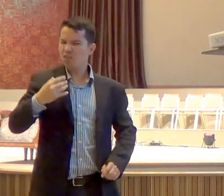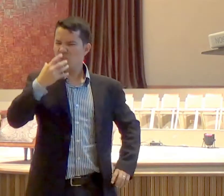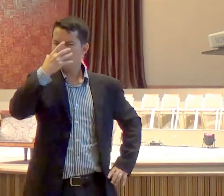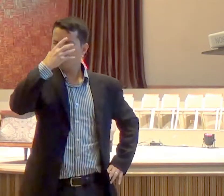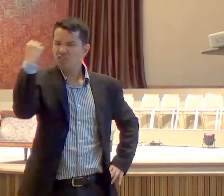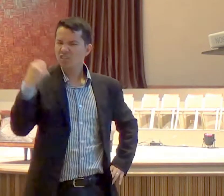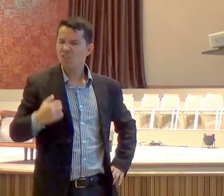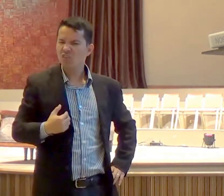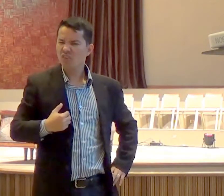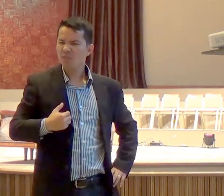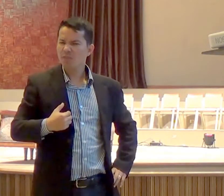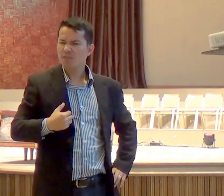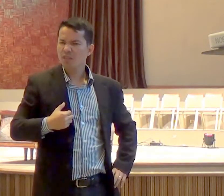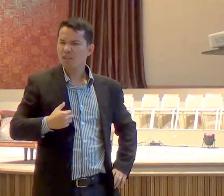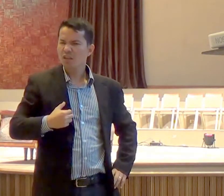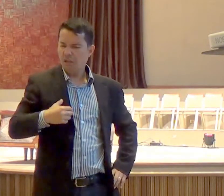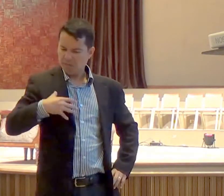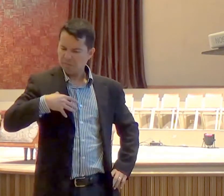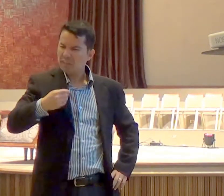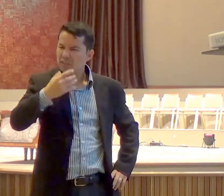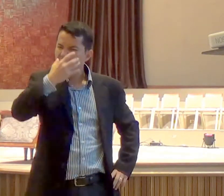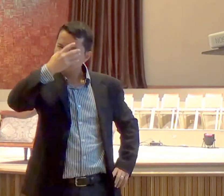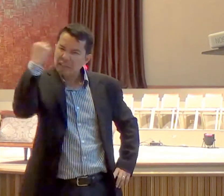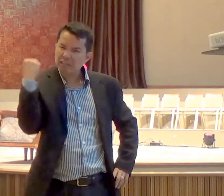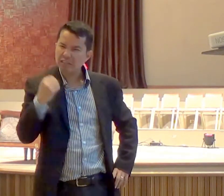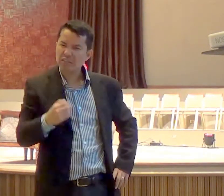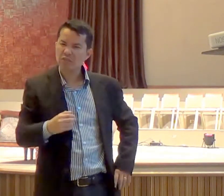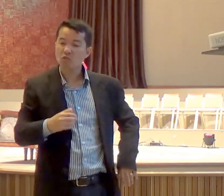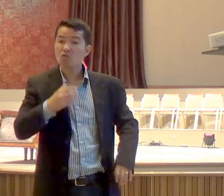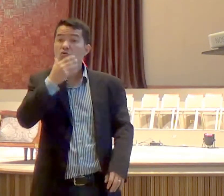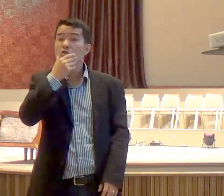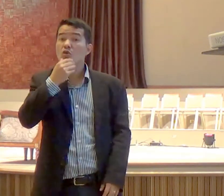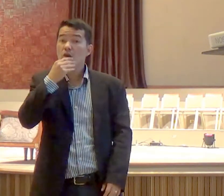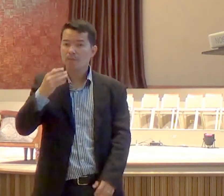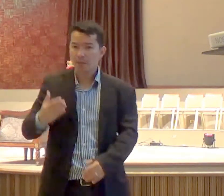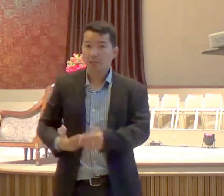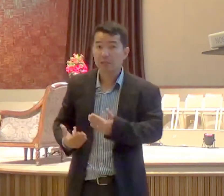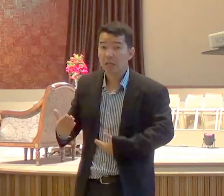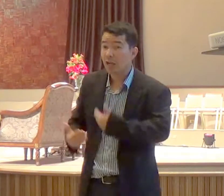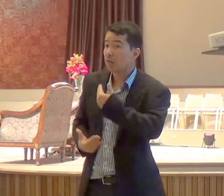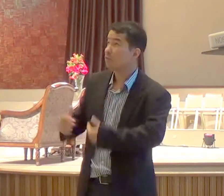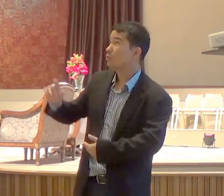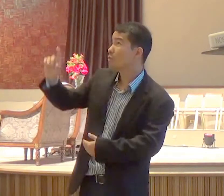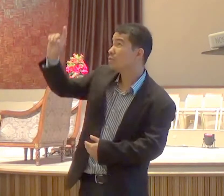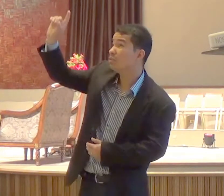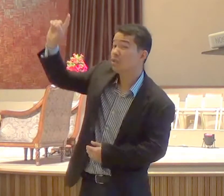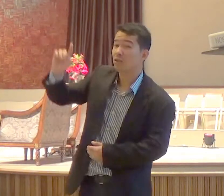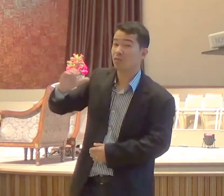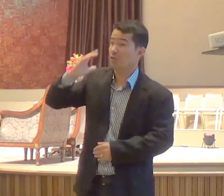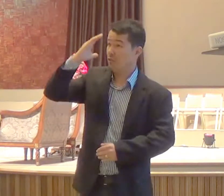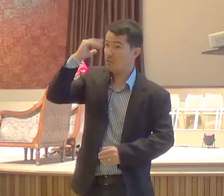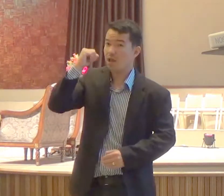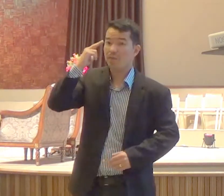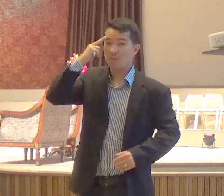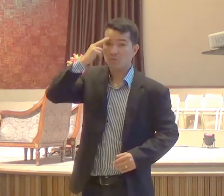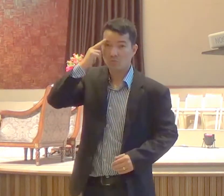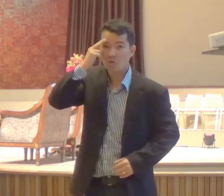Belsazar, nunca tinha ouvido, falar de um homem, servo de Deus, um homem, que tinha a interpretação, dos sonhos, e das visões, chamado Daniel,